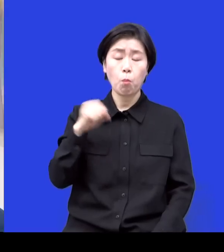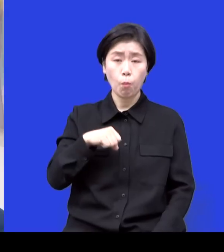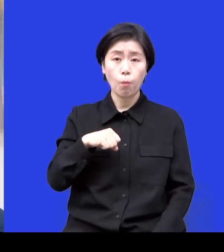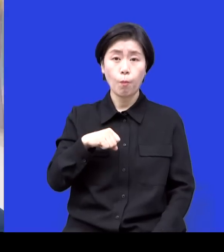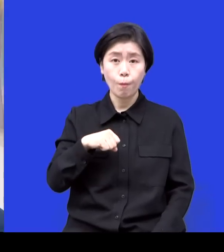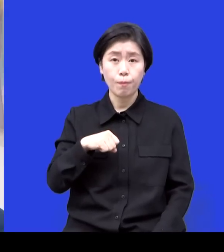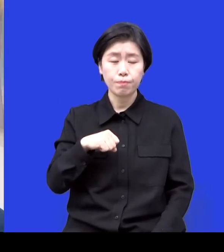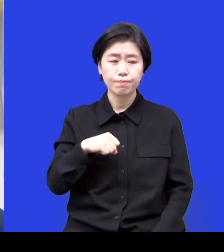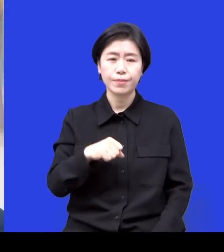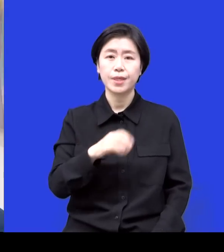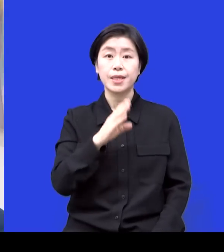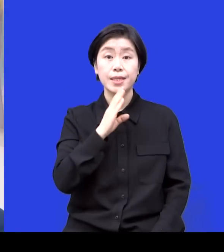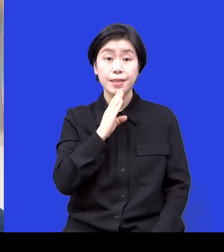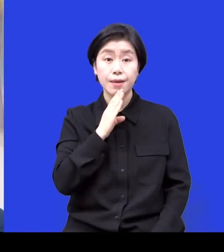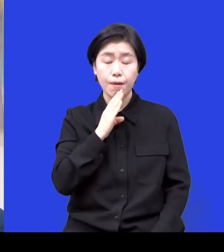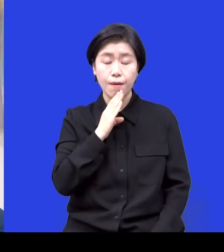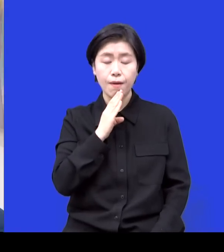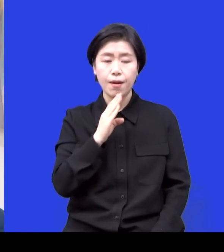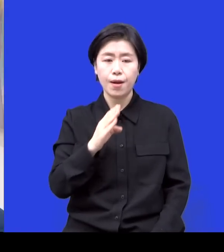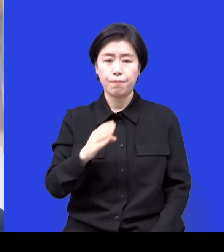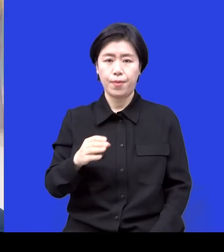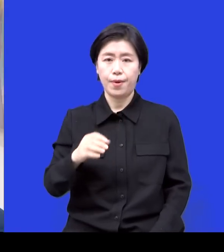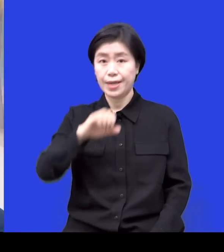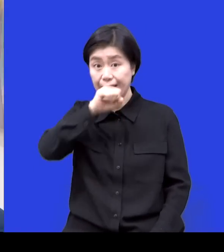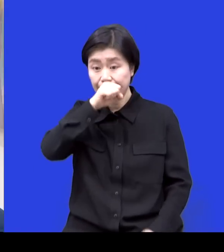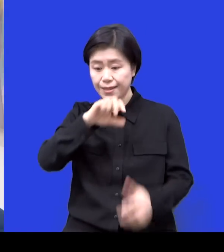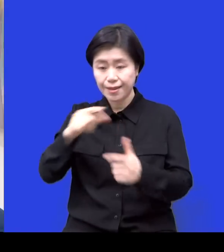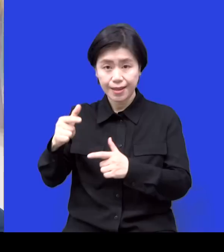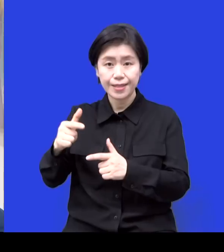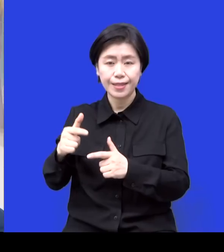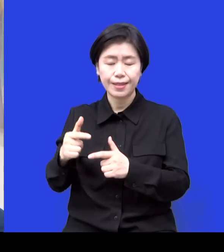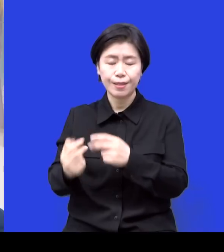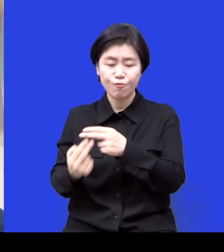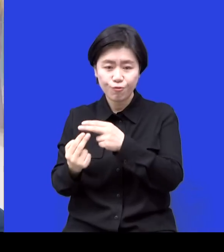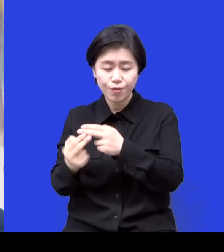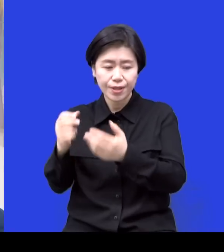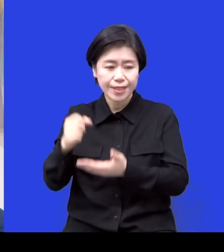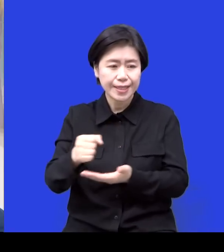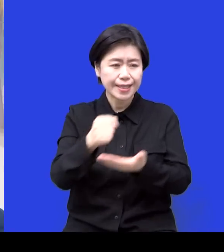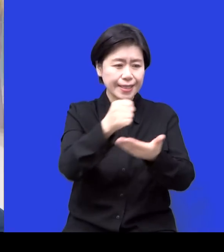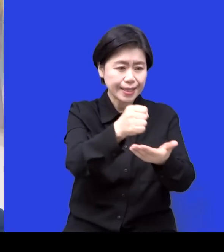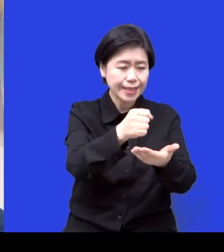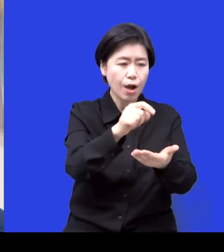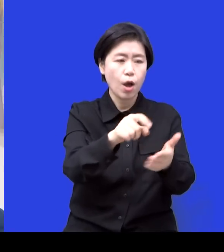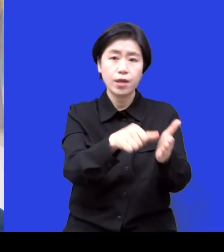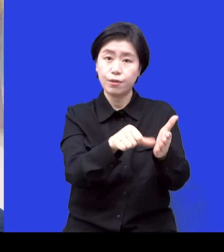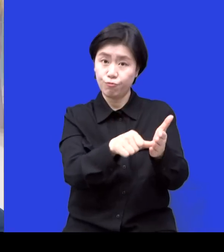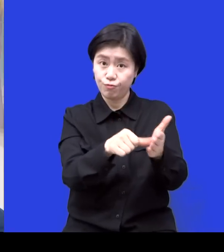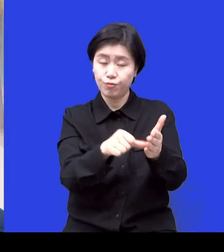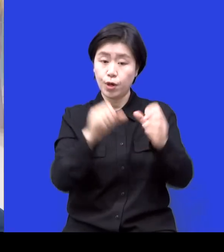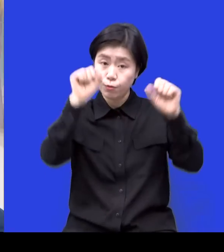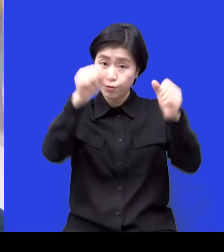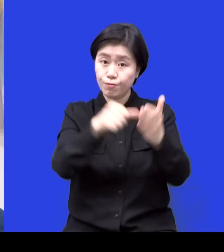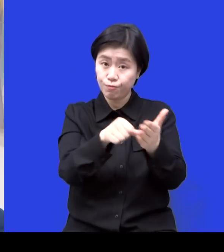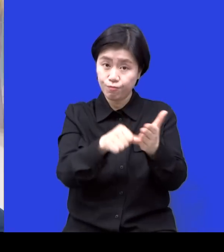가서 운동 시설을 기구나 이런 것들을 시설도 만들어주고 기구도 이제 거기에 있던 행사 기금을 가지고